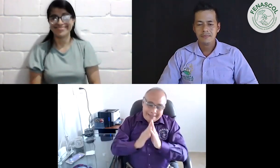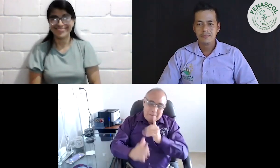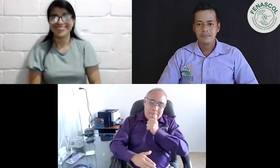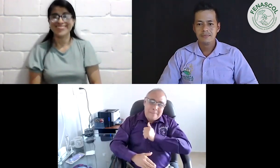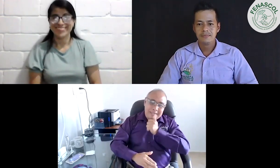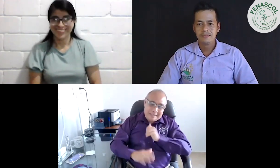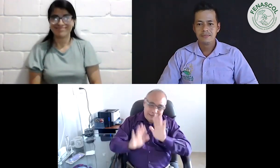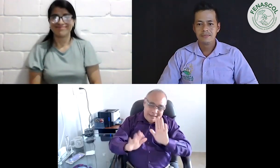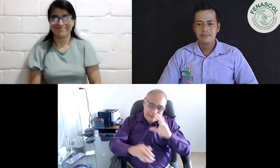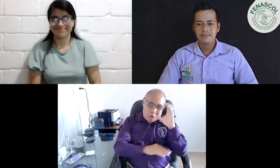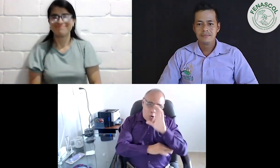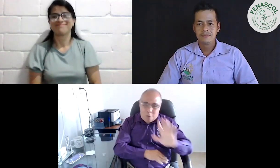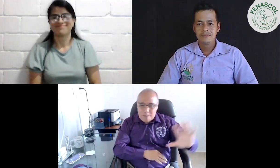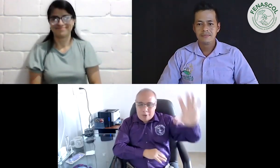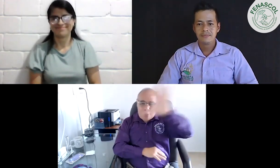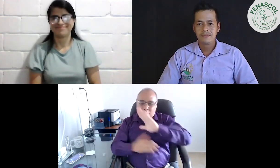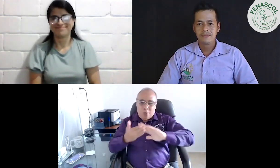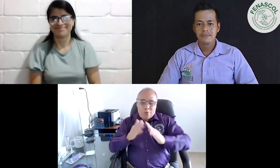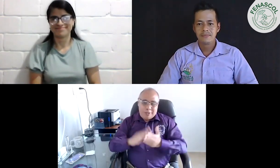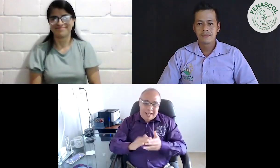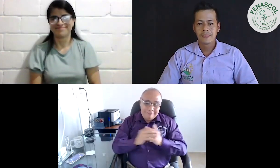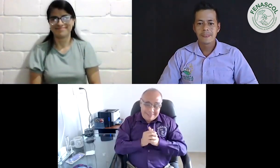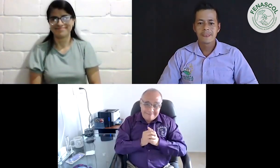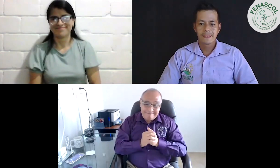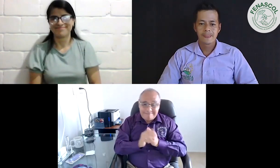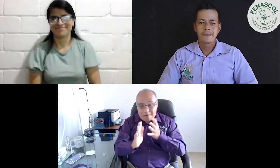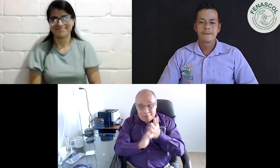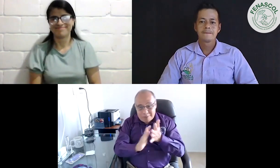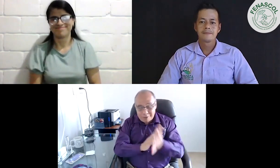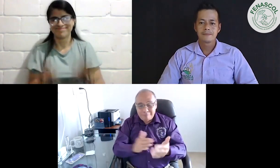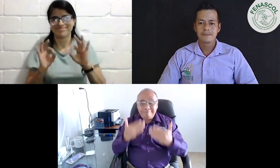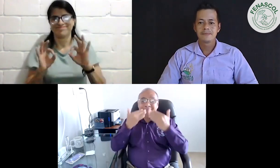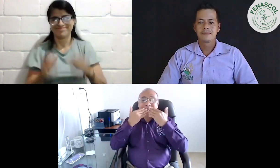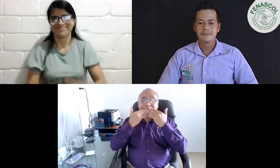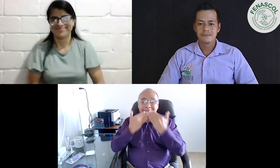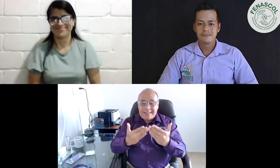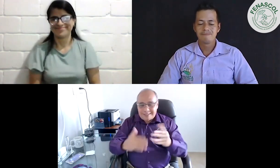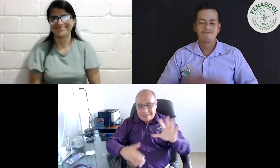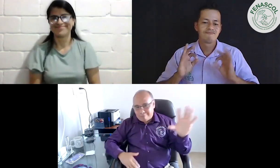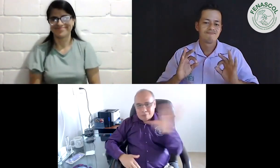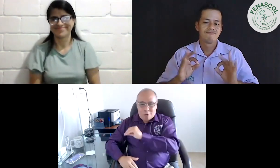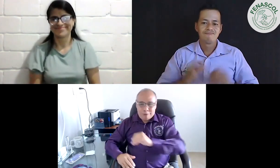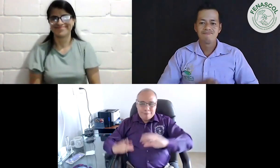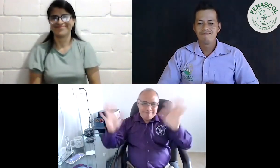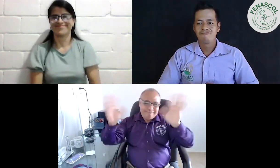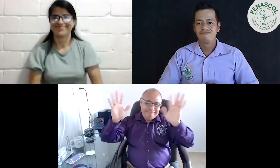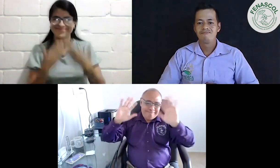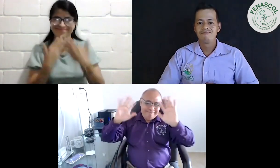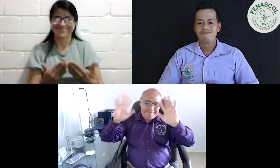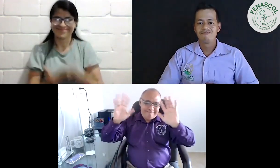Licencia de Conducción. Vamos a llenarnos de paciencia. Le pedimos esto a toda la comunidad sorda del país y les estaremos informando. Muchas gracias